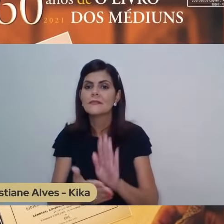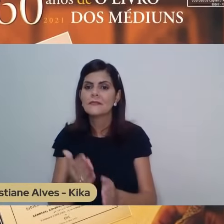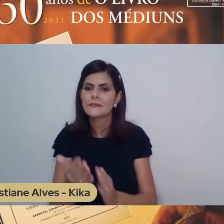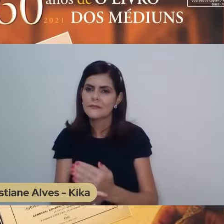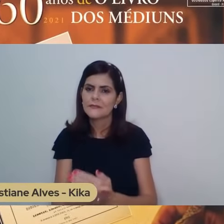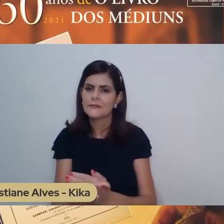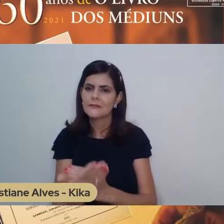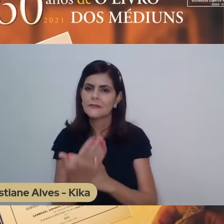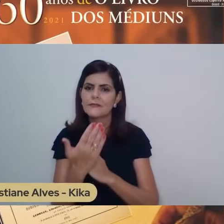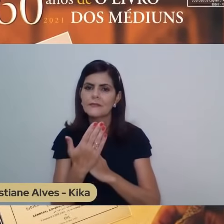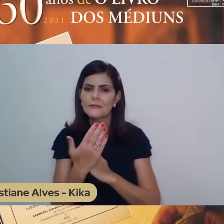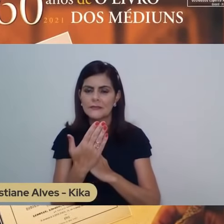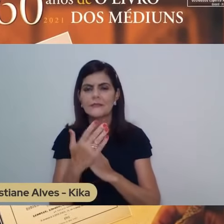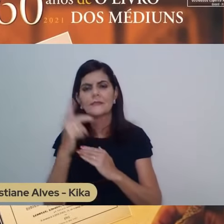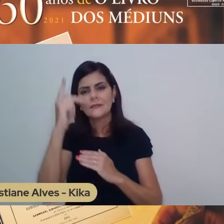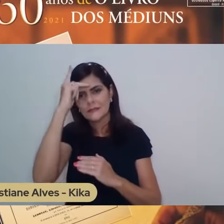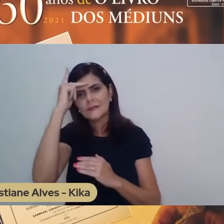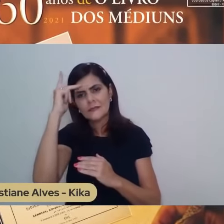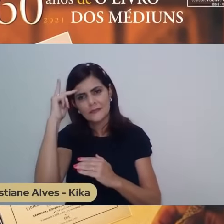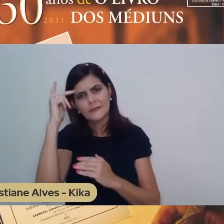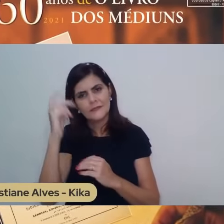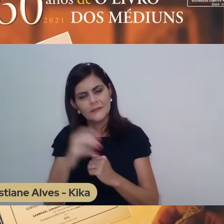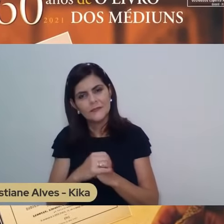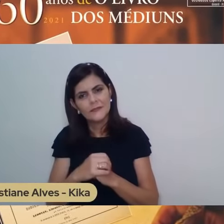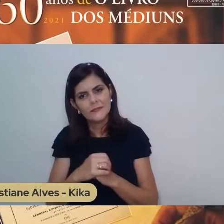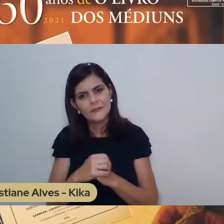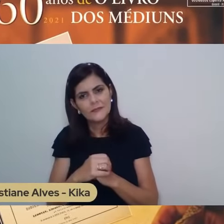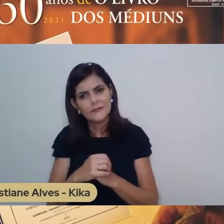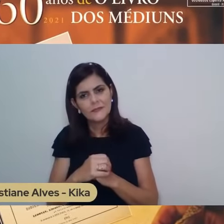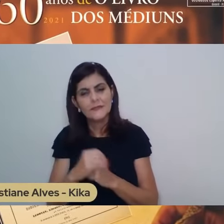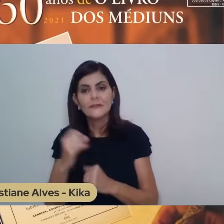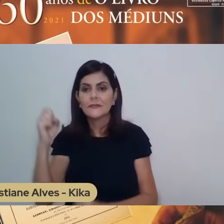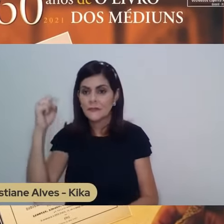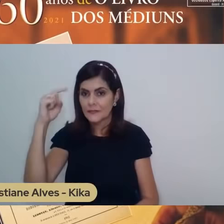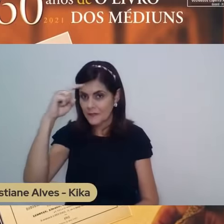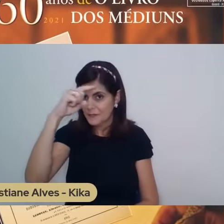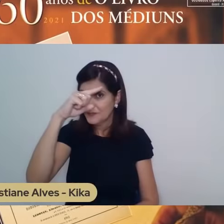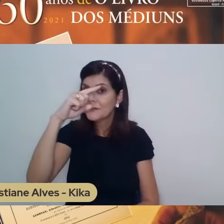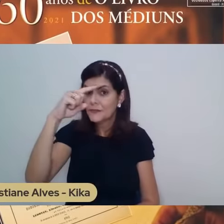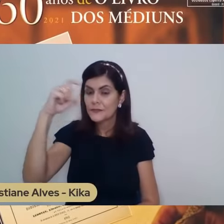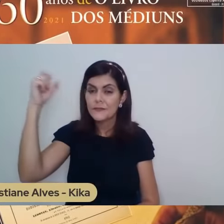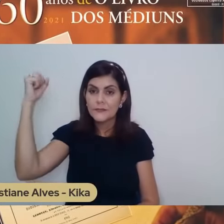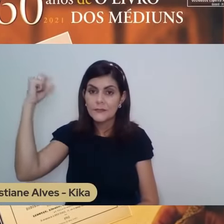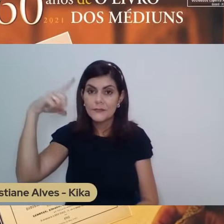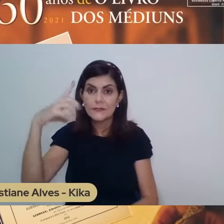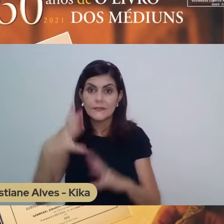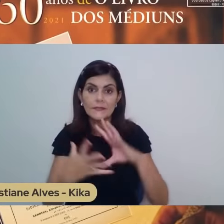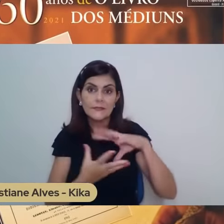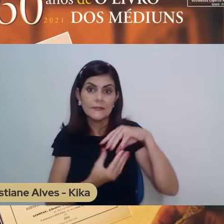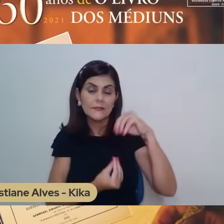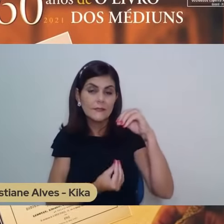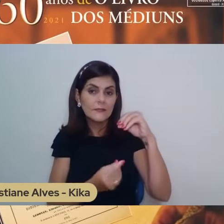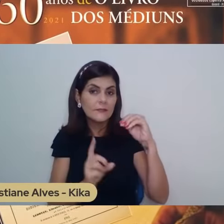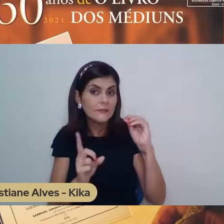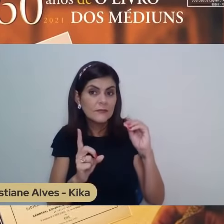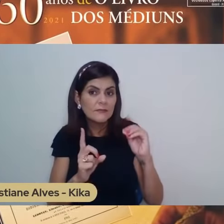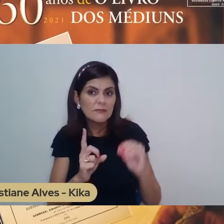Encontra imensas dificuldades para a iluminação da alma, no entanto, não esmorece na luta.